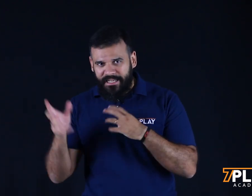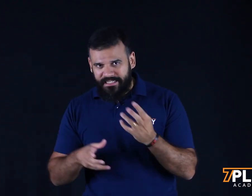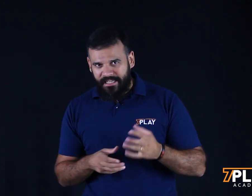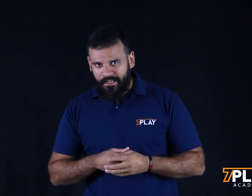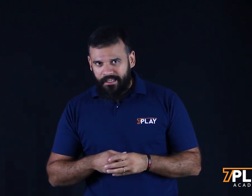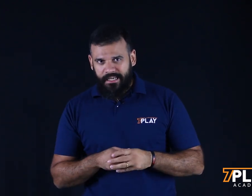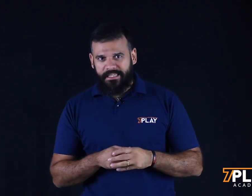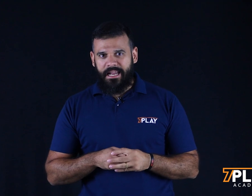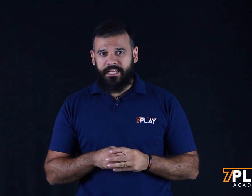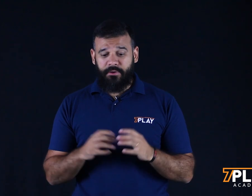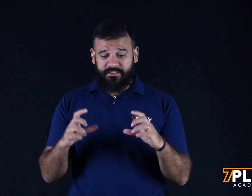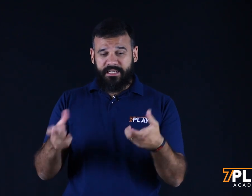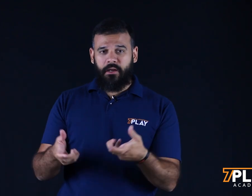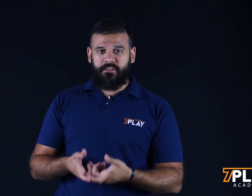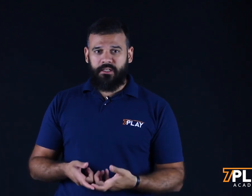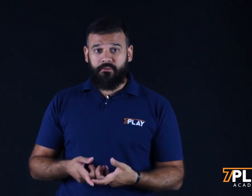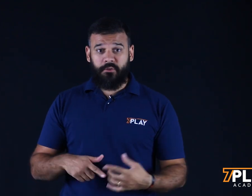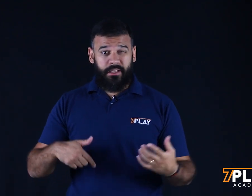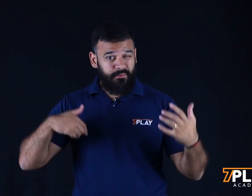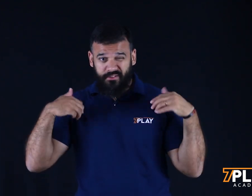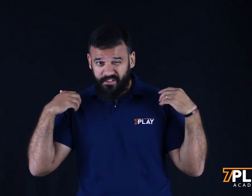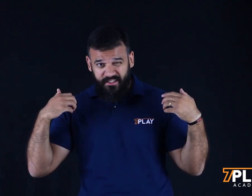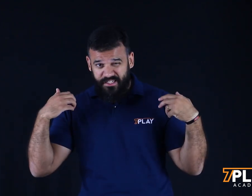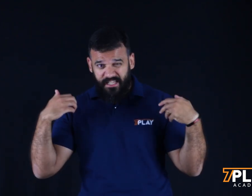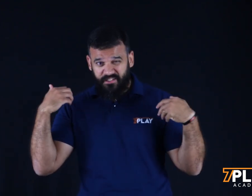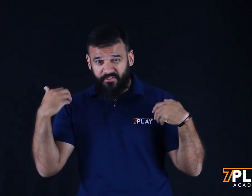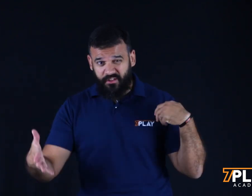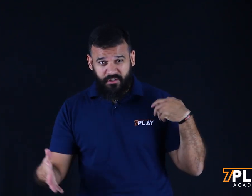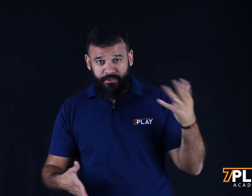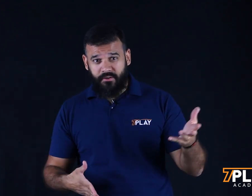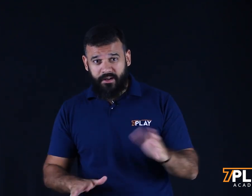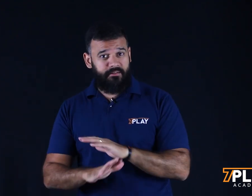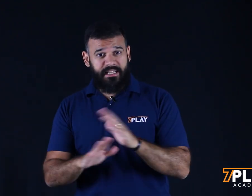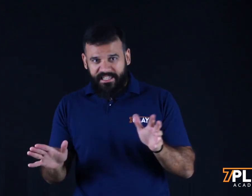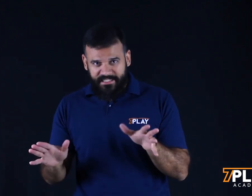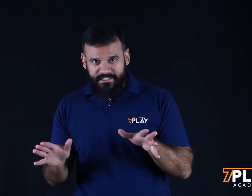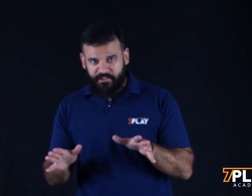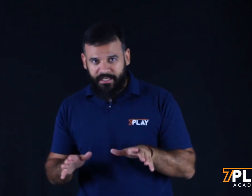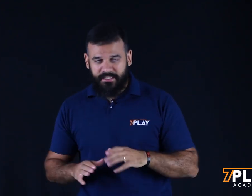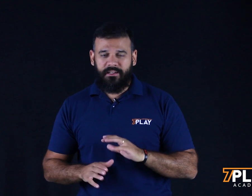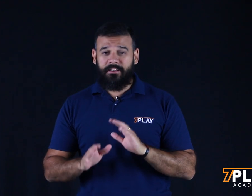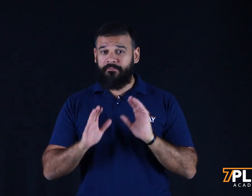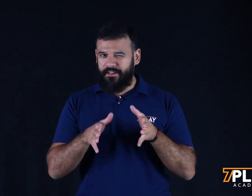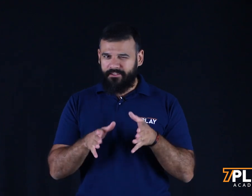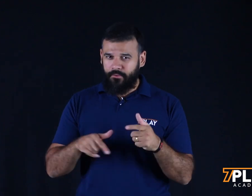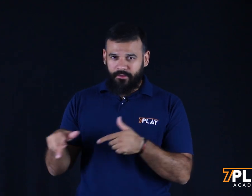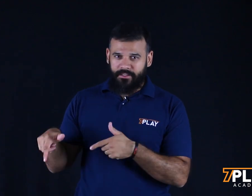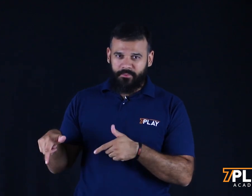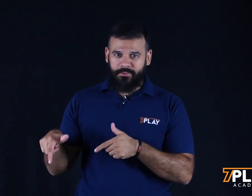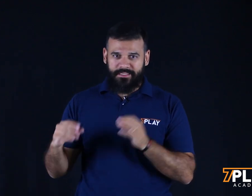imagem na internet para você criar os seus anúncios, mesmo se você não entende nada de Photoshop, de Corel, de nada de edição de imagem. Então, fica tranquilo que nas próximas